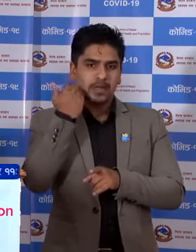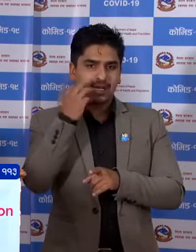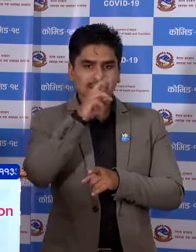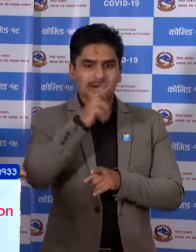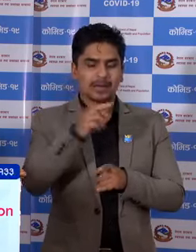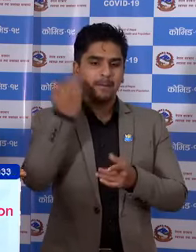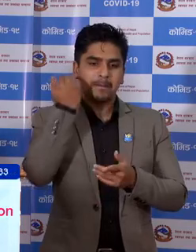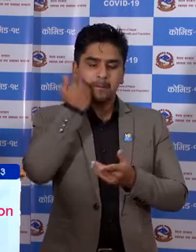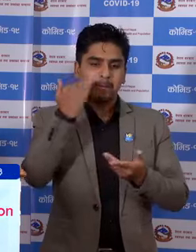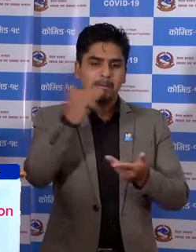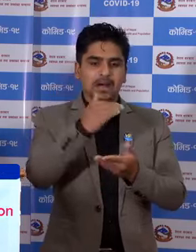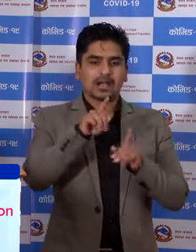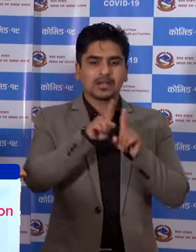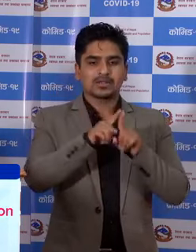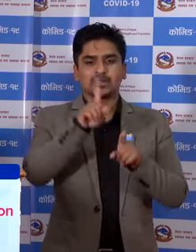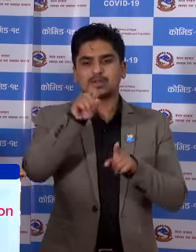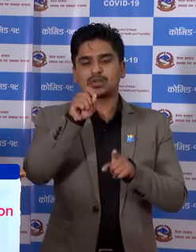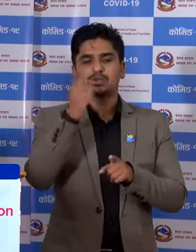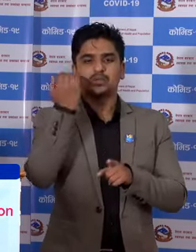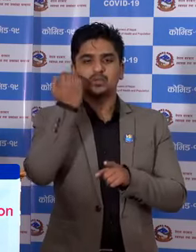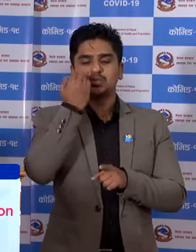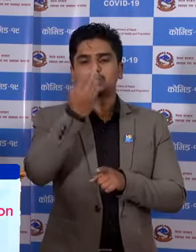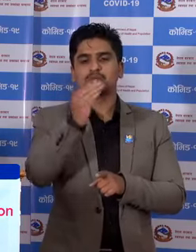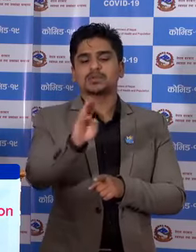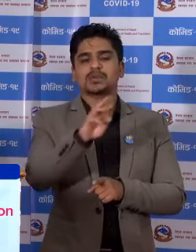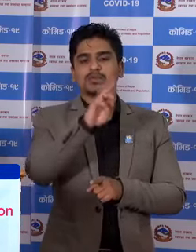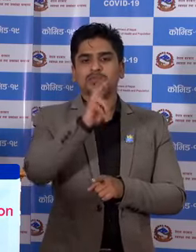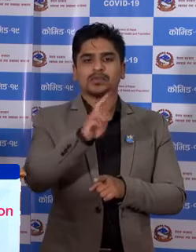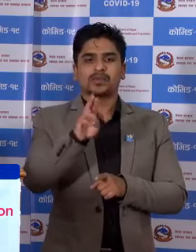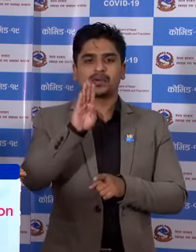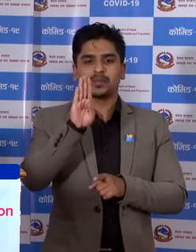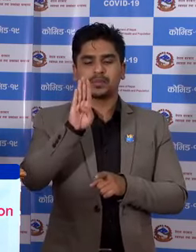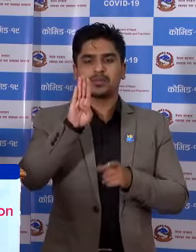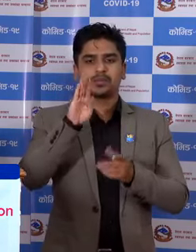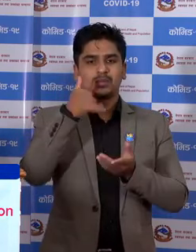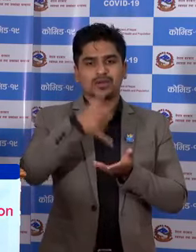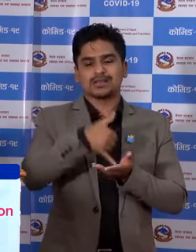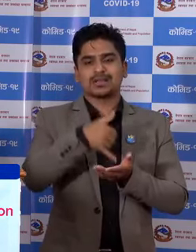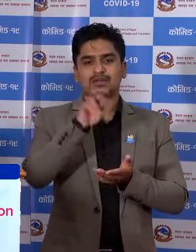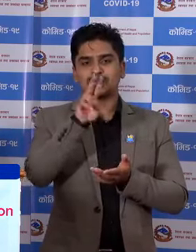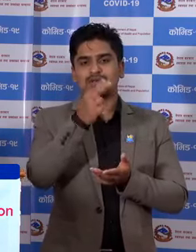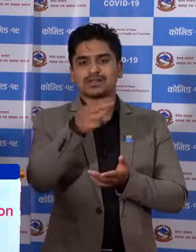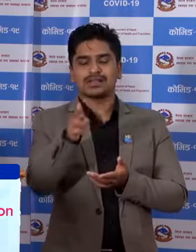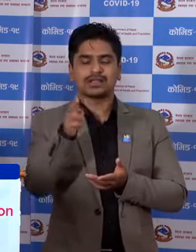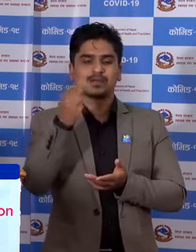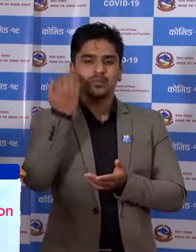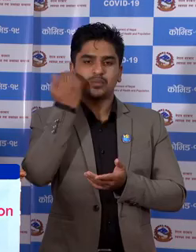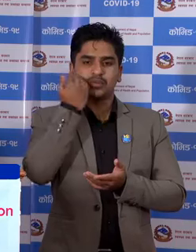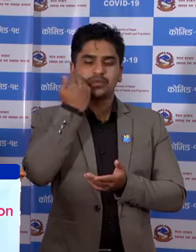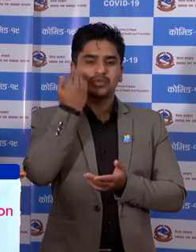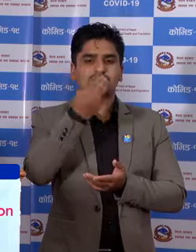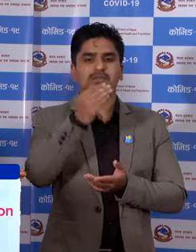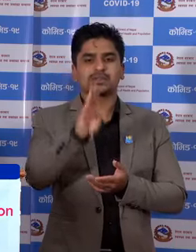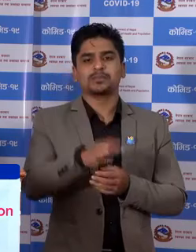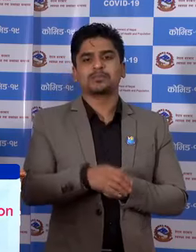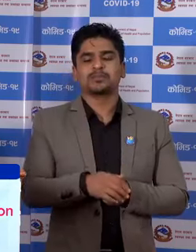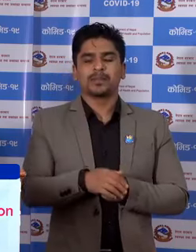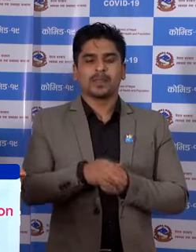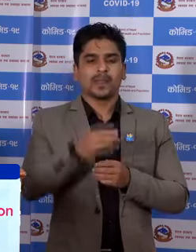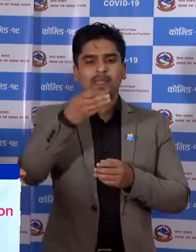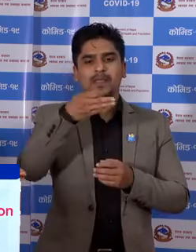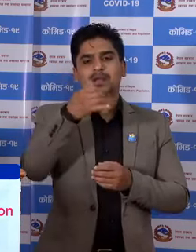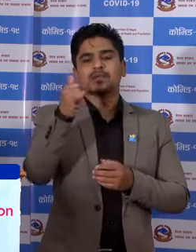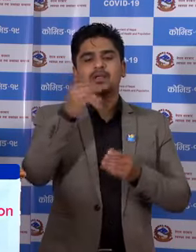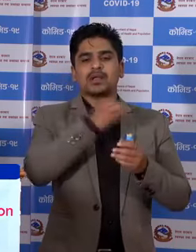रपालक 100 पूरुष उनुँचा रपजांका 2 जना पूरुष उनुँचा भूलिखेल अस्पताल